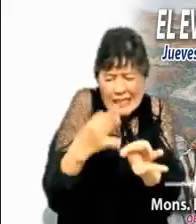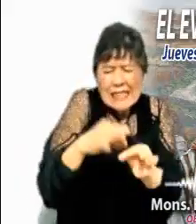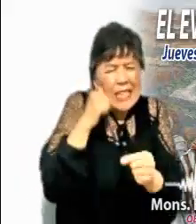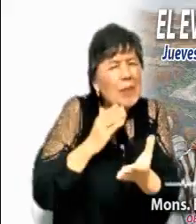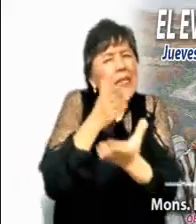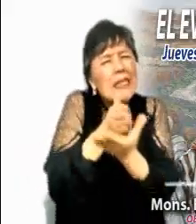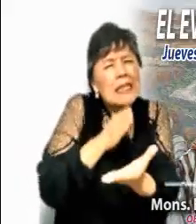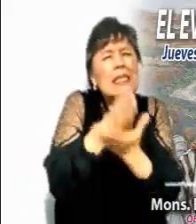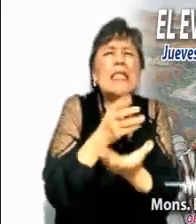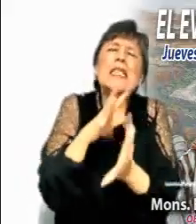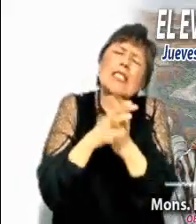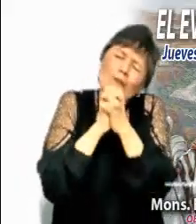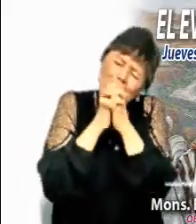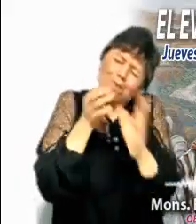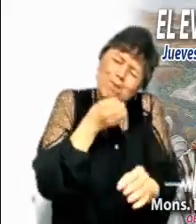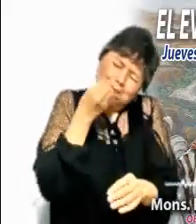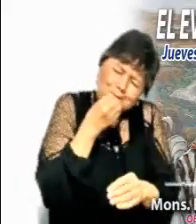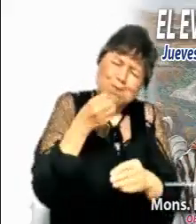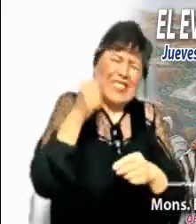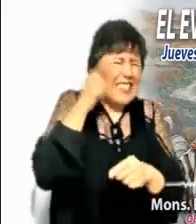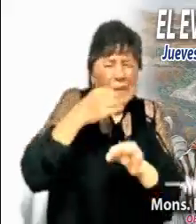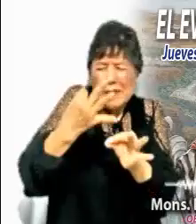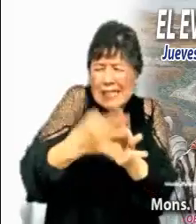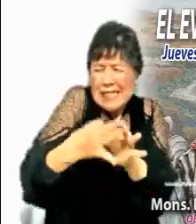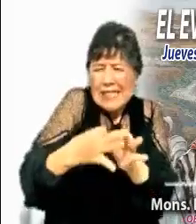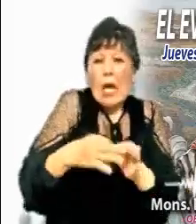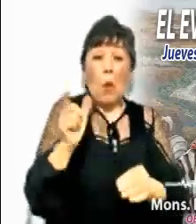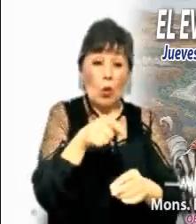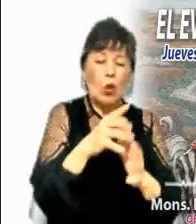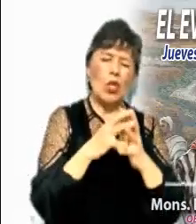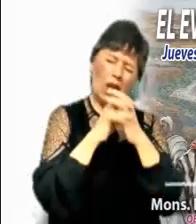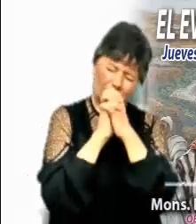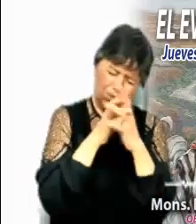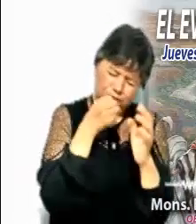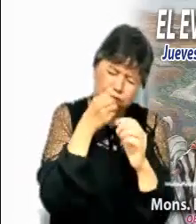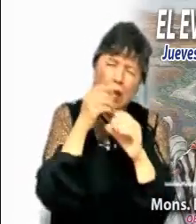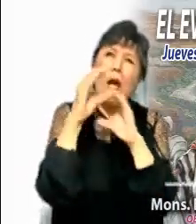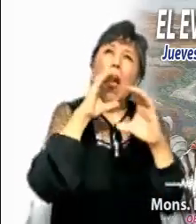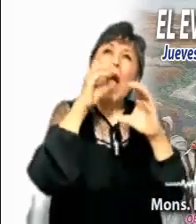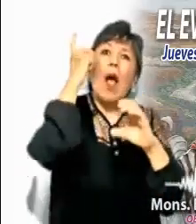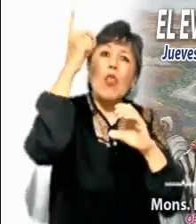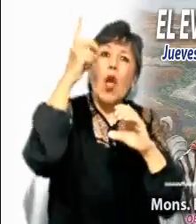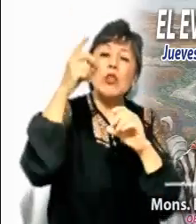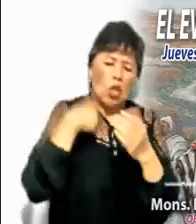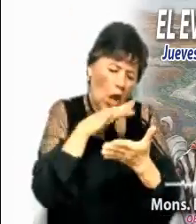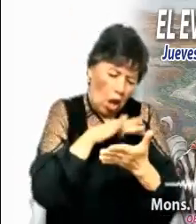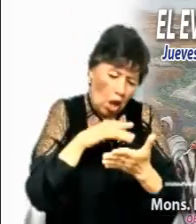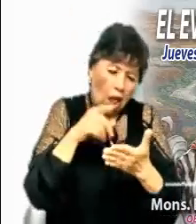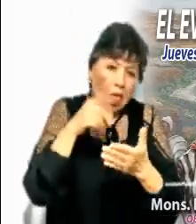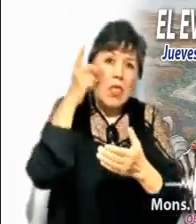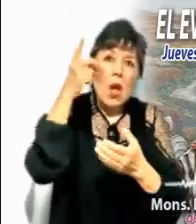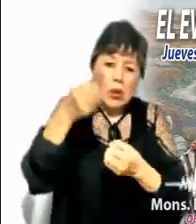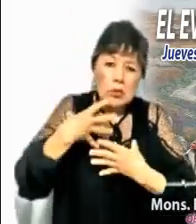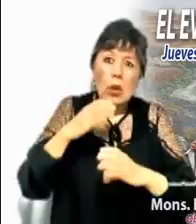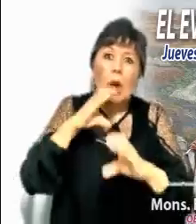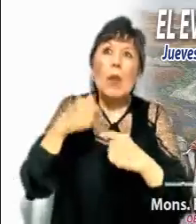a la oración, a la lección divina. Cuando oras hablas con Dios, cuando lees es Dios el que